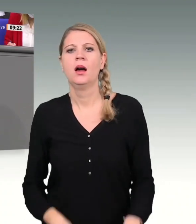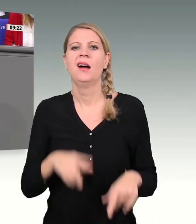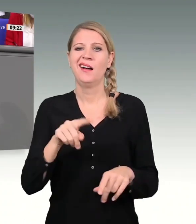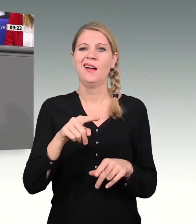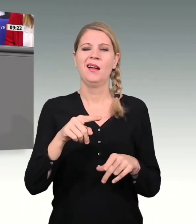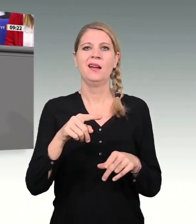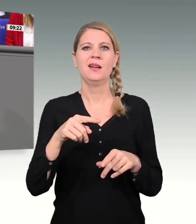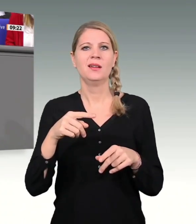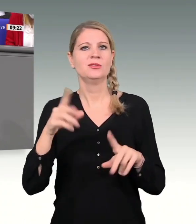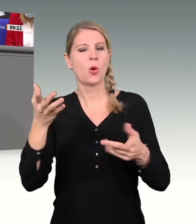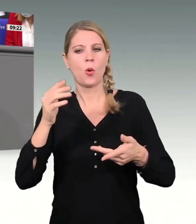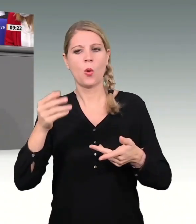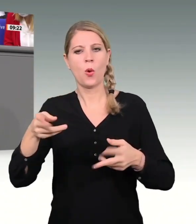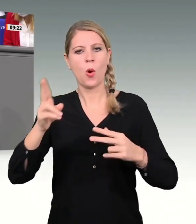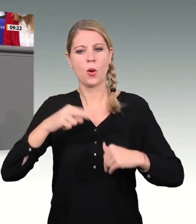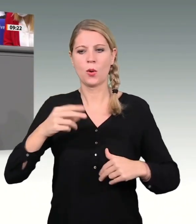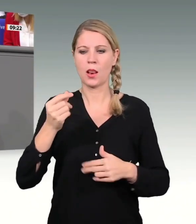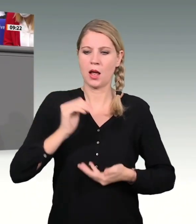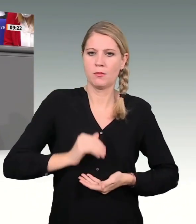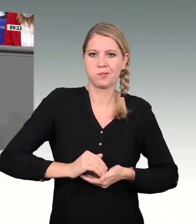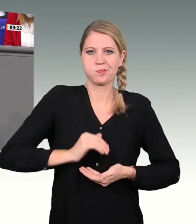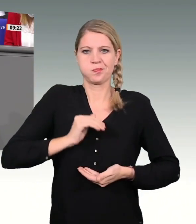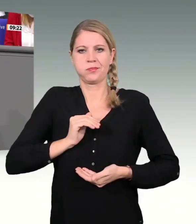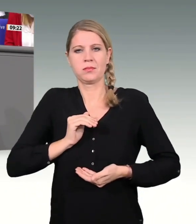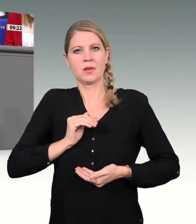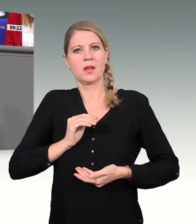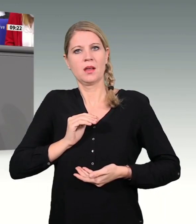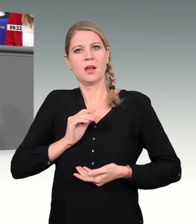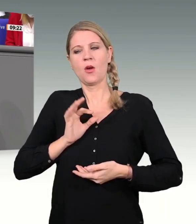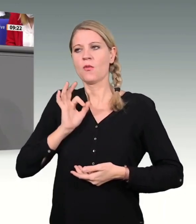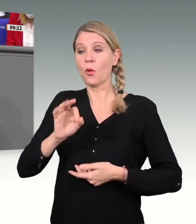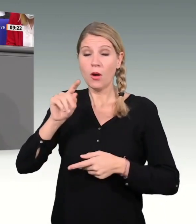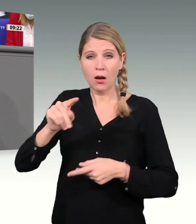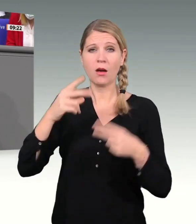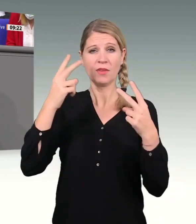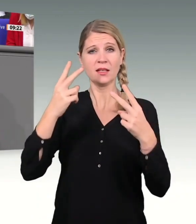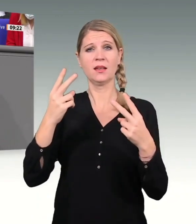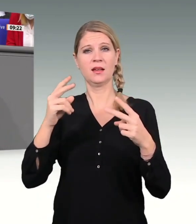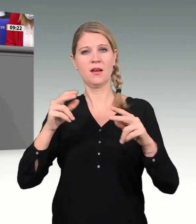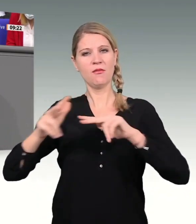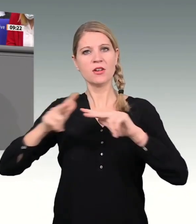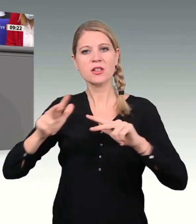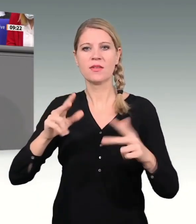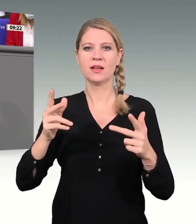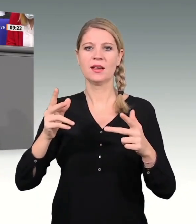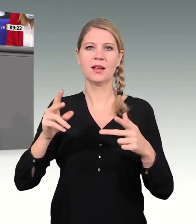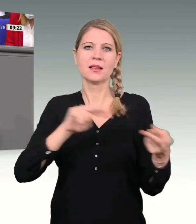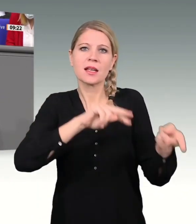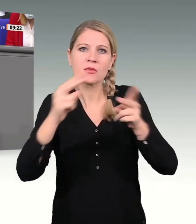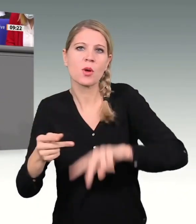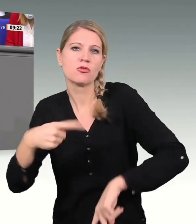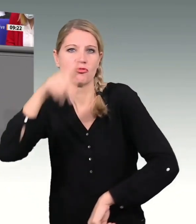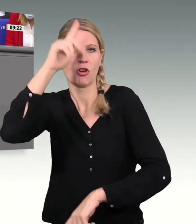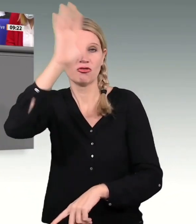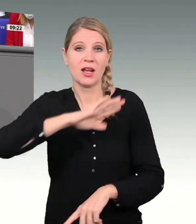Rücklage zu dieser unbedingt notwendigen wirtschaftlichen Transformation dieses Landes dann auch nach Karlsruhe gehen, er will dagegen klagen,